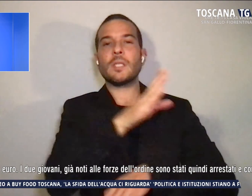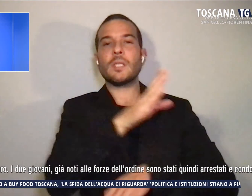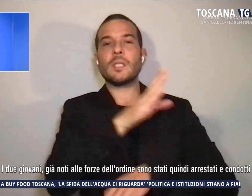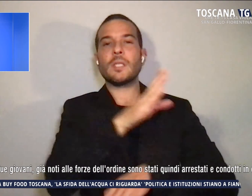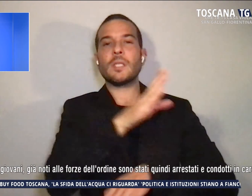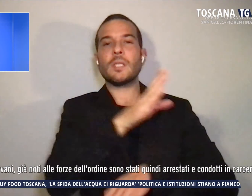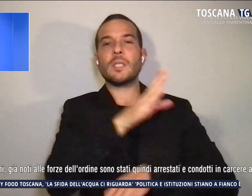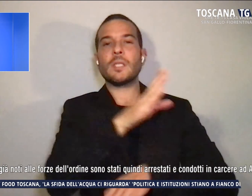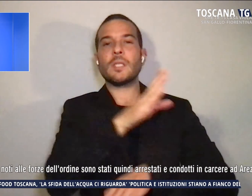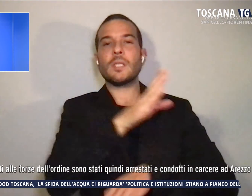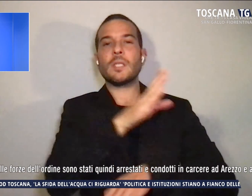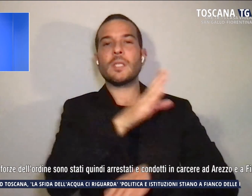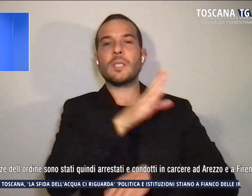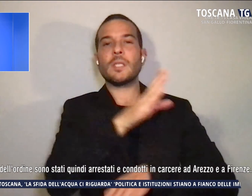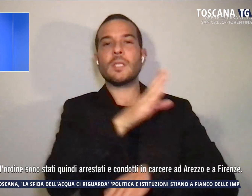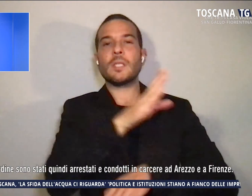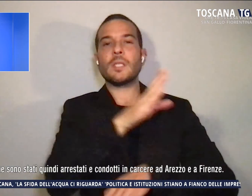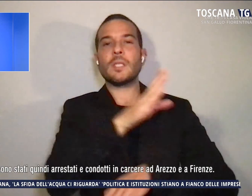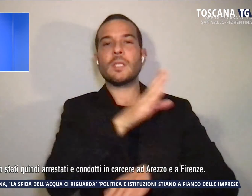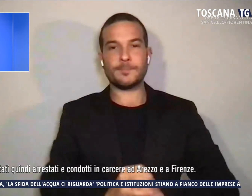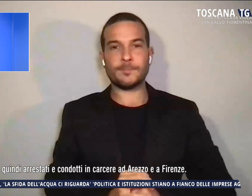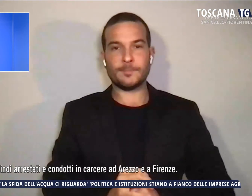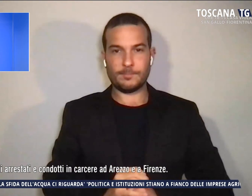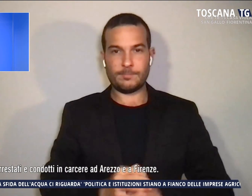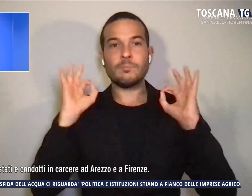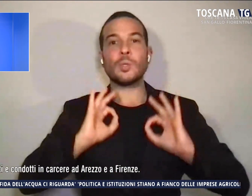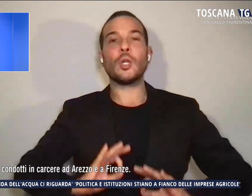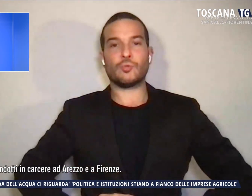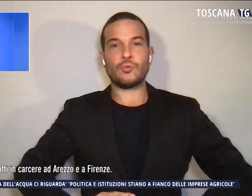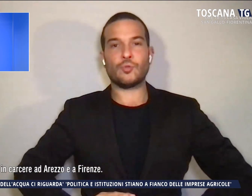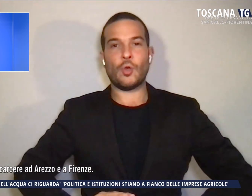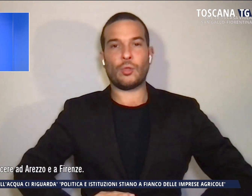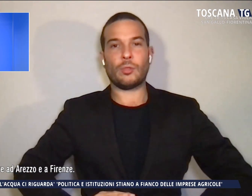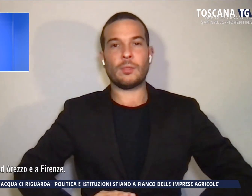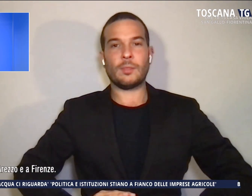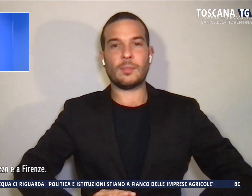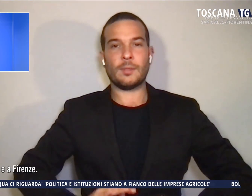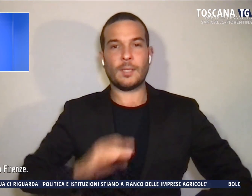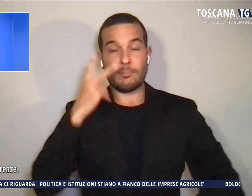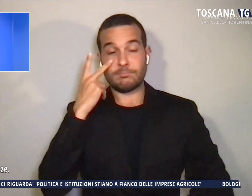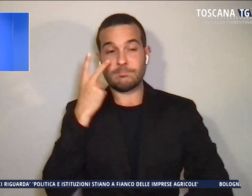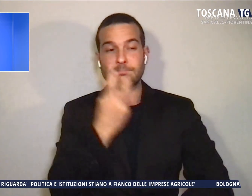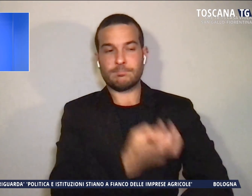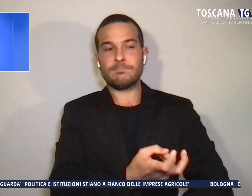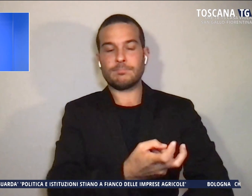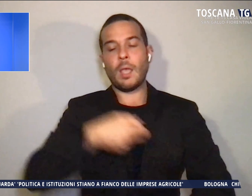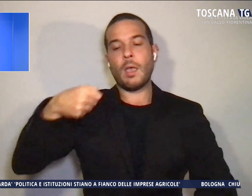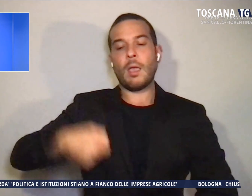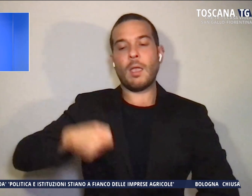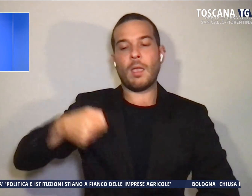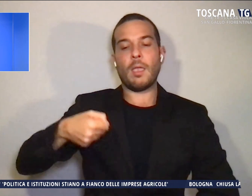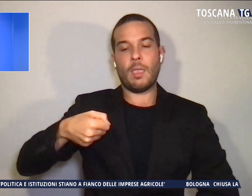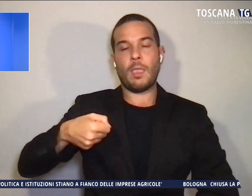I poliziotti hanno trovato nel portabagagli della vettura un grosso trolley,